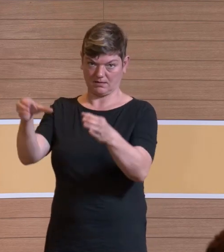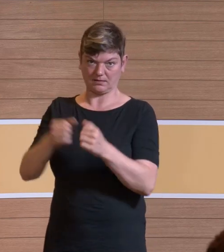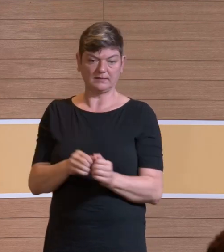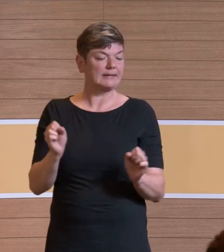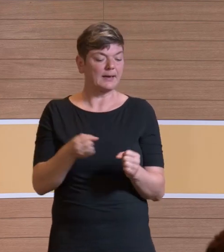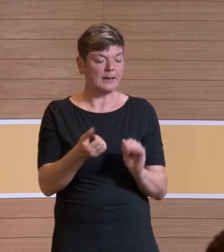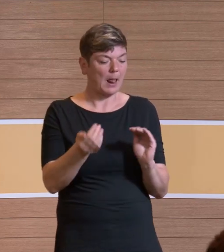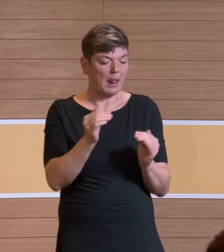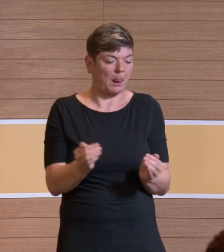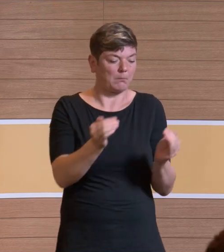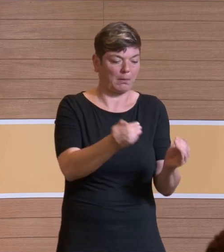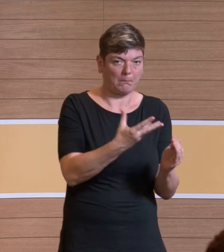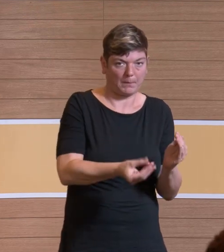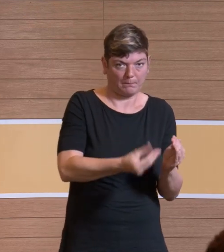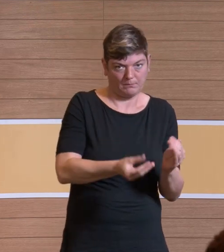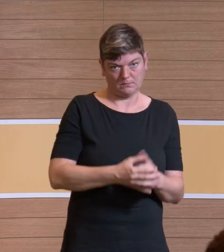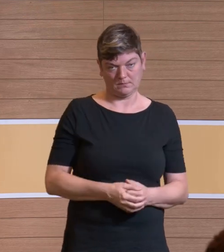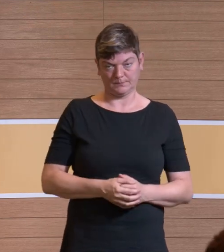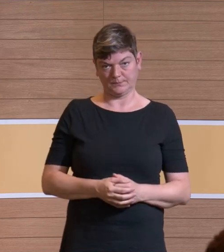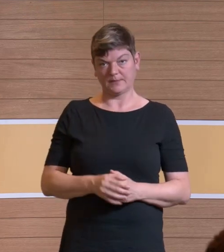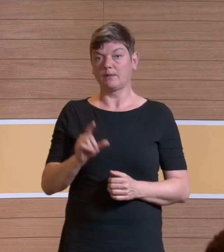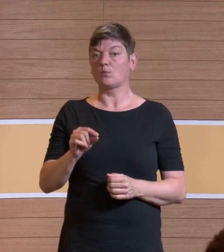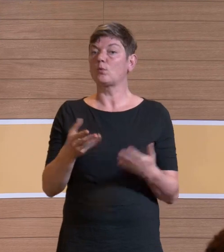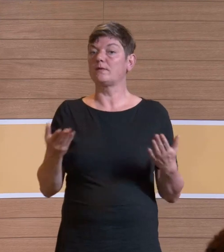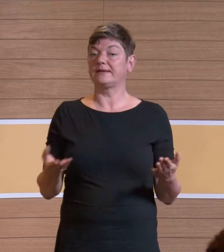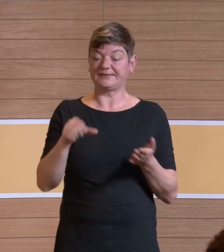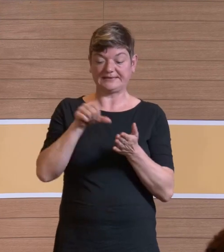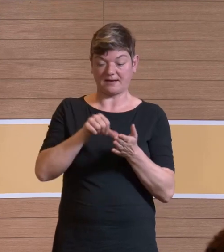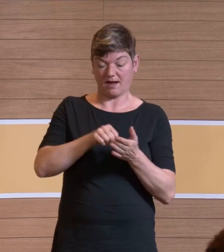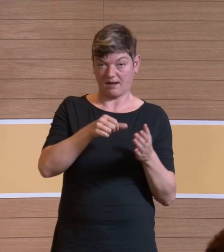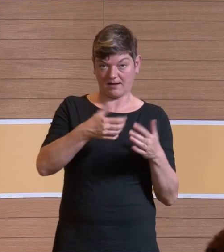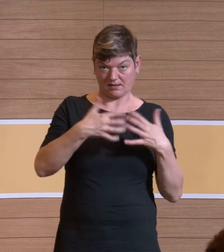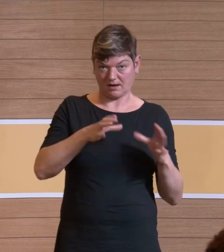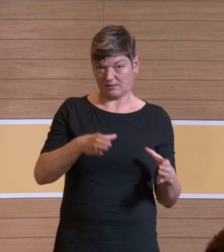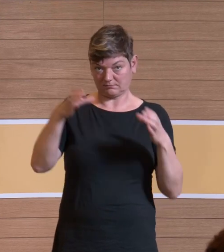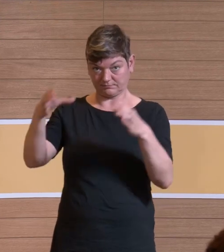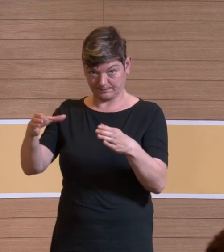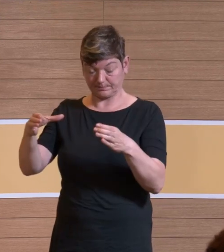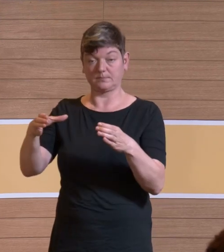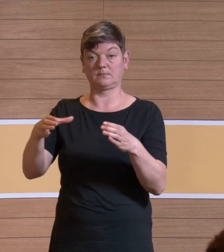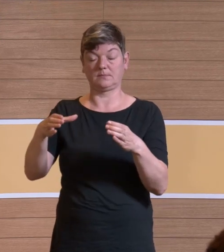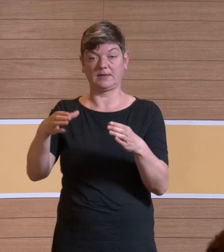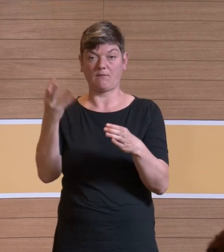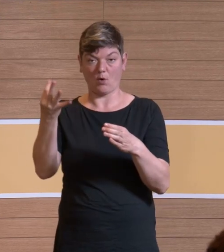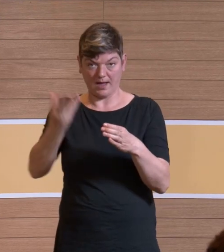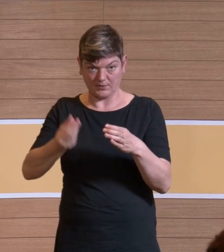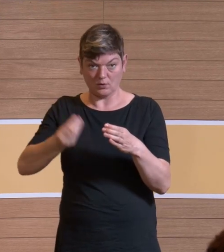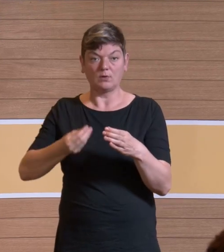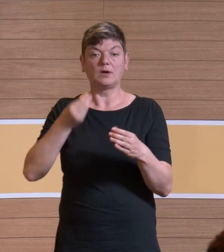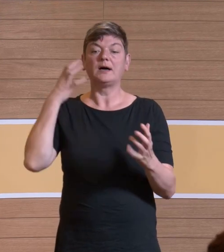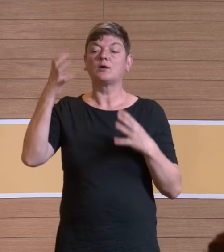Kiste da arbeiten. Das bedeutet natürlich, wenn Sie eine zentrale Anlage haben, dann haben Sie auch überhaupt keine